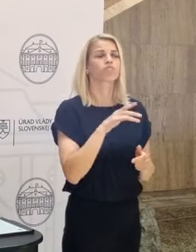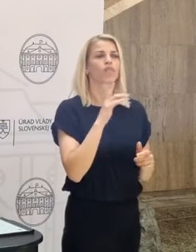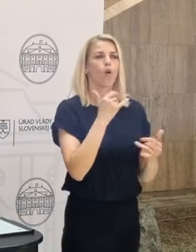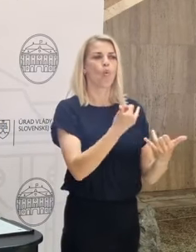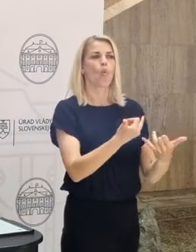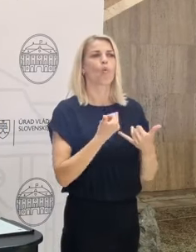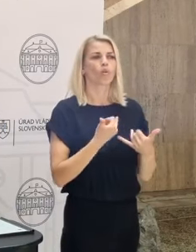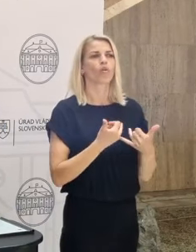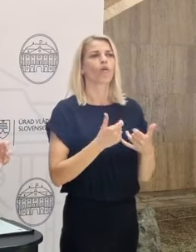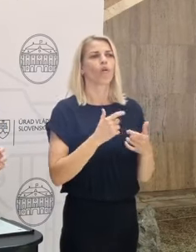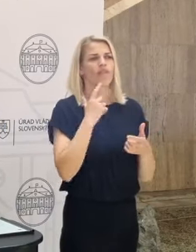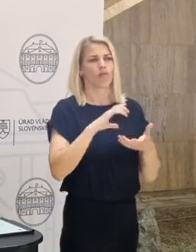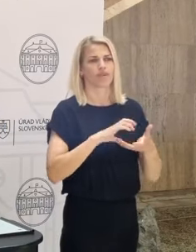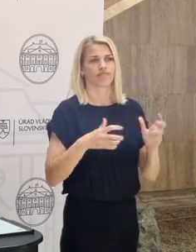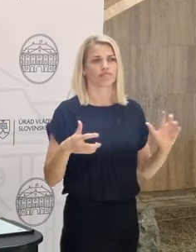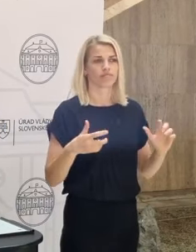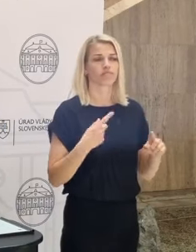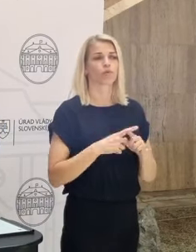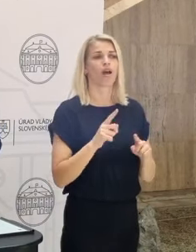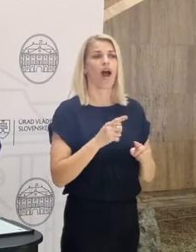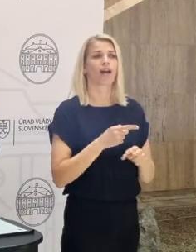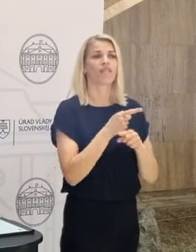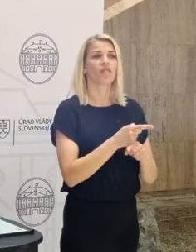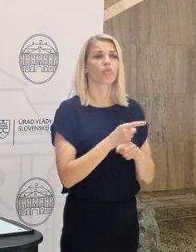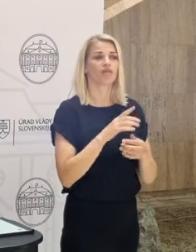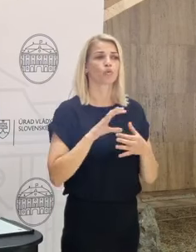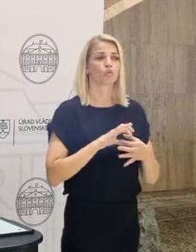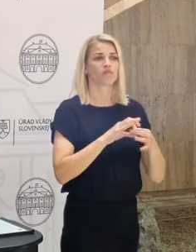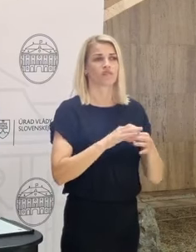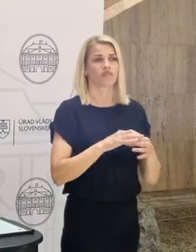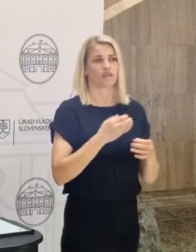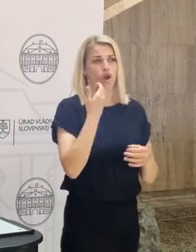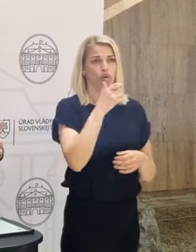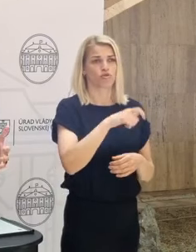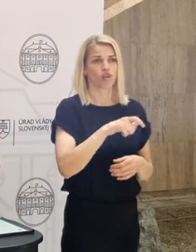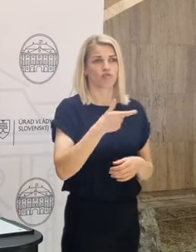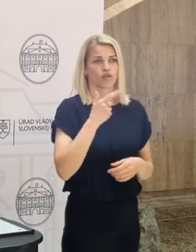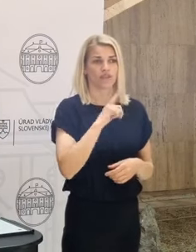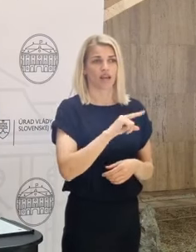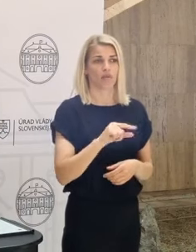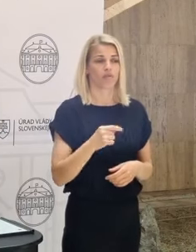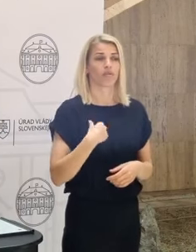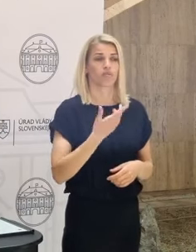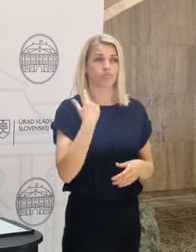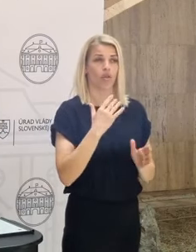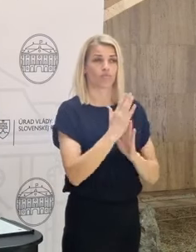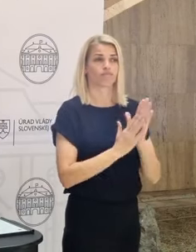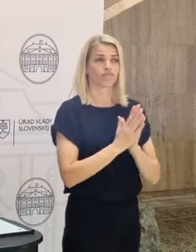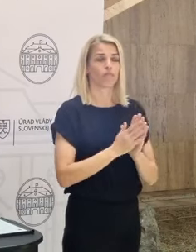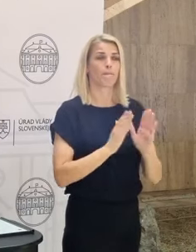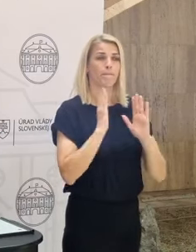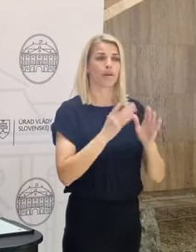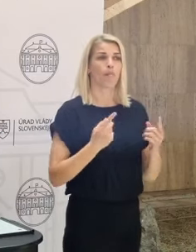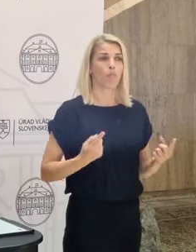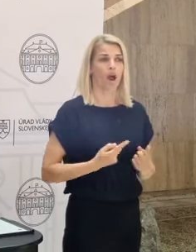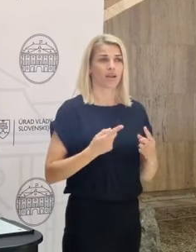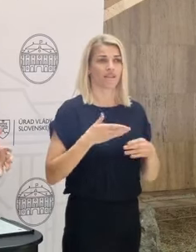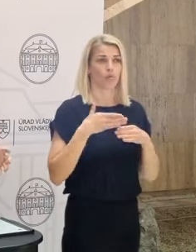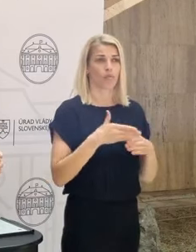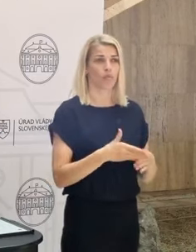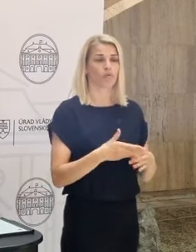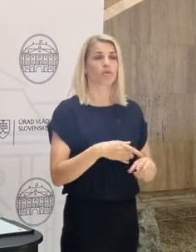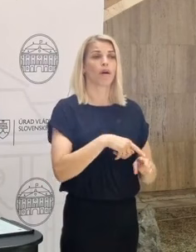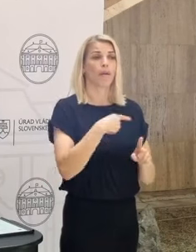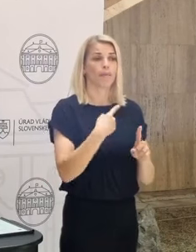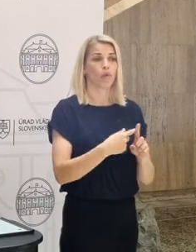dezinformácií a aký vplyv na občanov Slovenskej republiky to má, kde som ich požiadal o priamú aktívnu pomoc. Ale